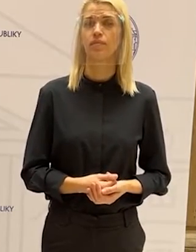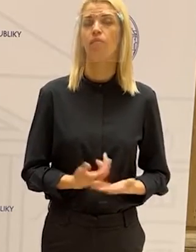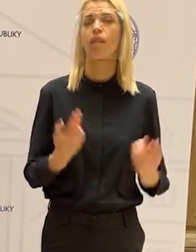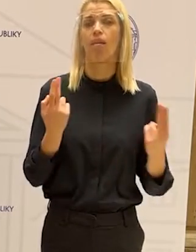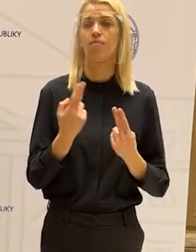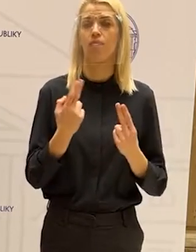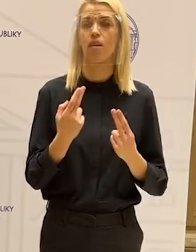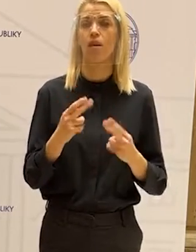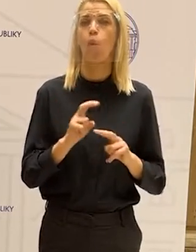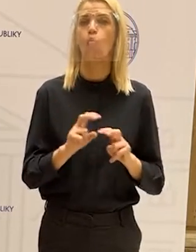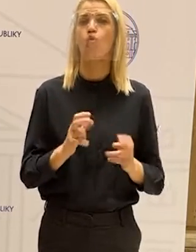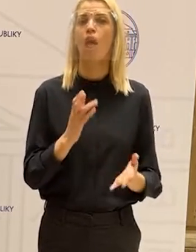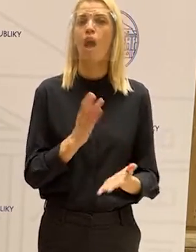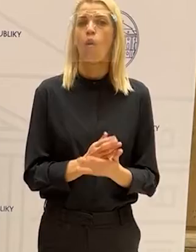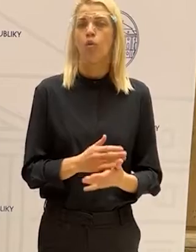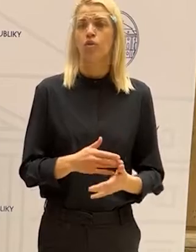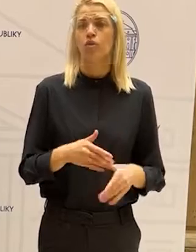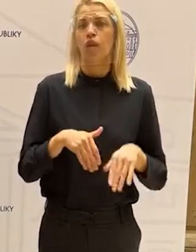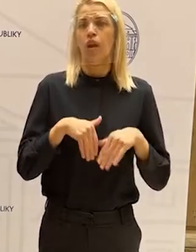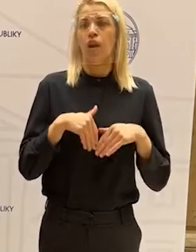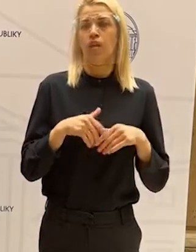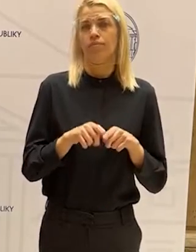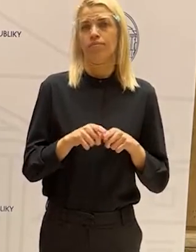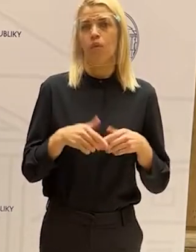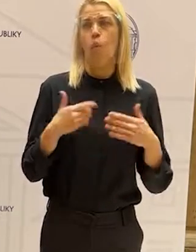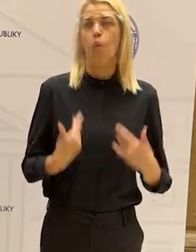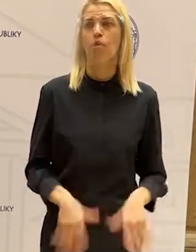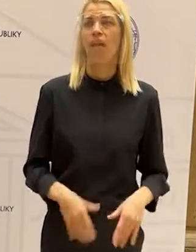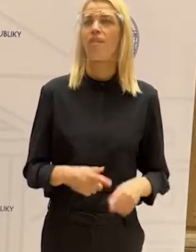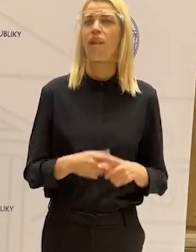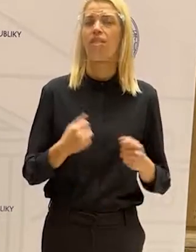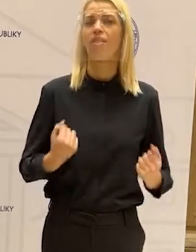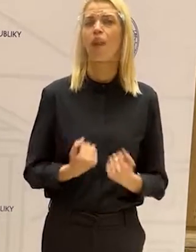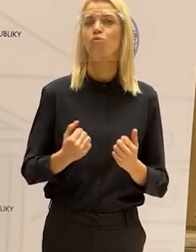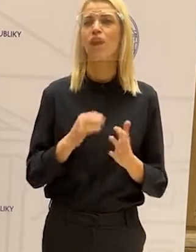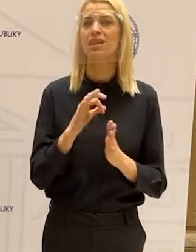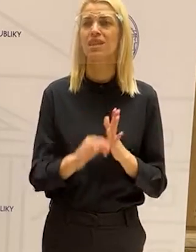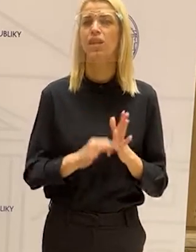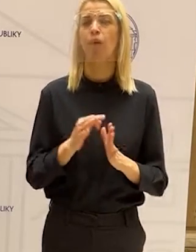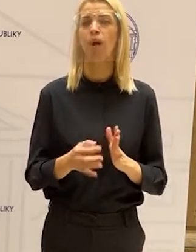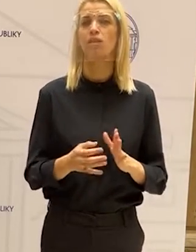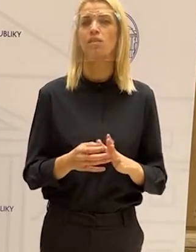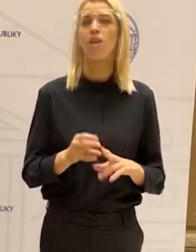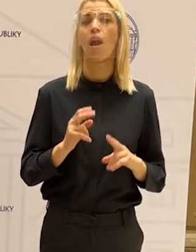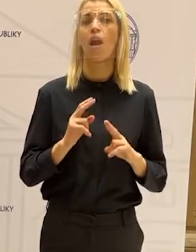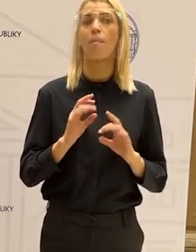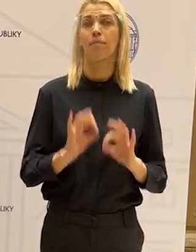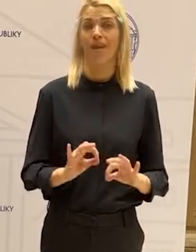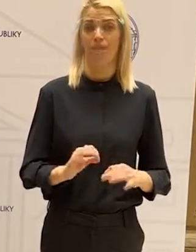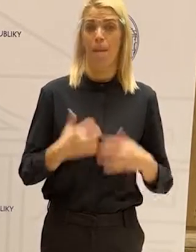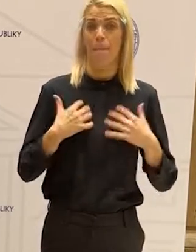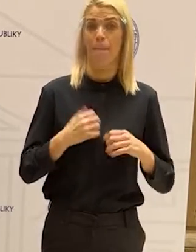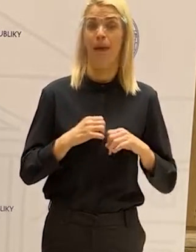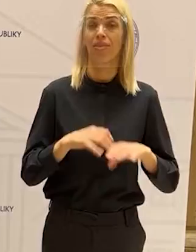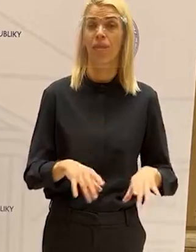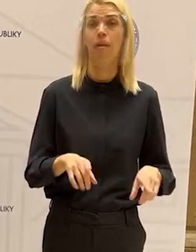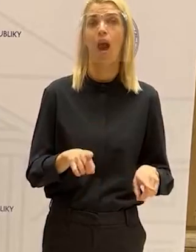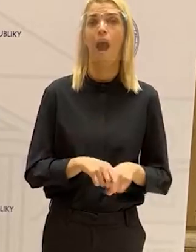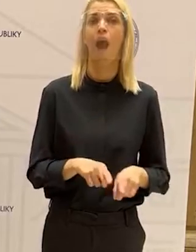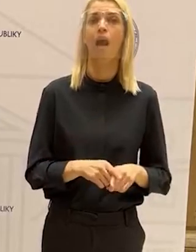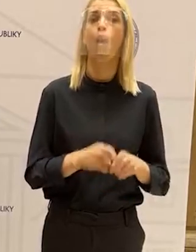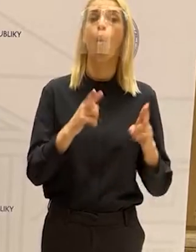Prírodzene sú učiteľia unavení, je to pre nich veľmi náročná situácia. Ja to možno zopakujem, že oni sa v čase pandémie stali aj